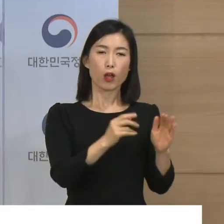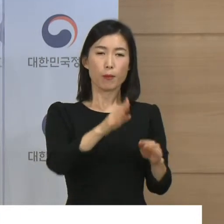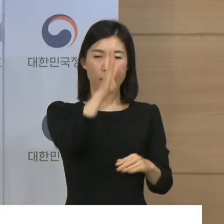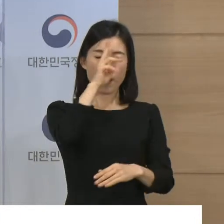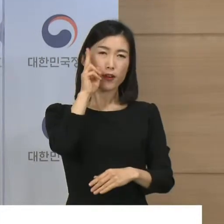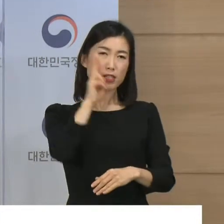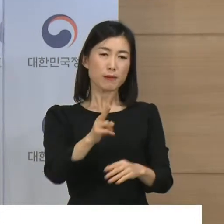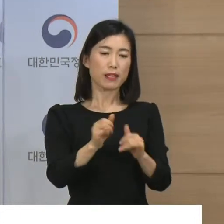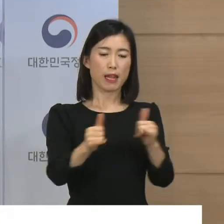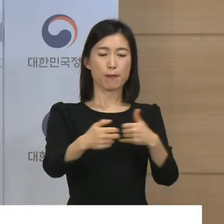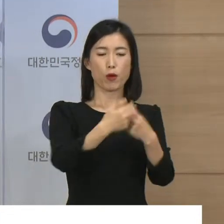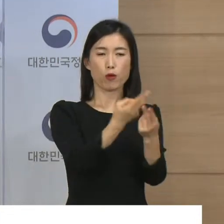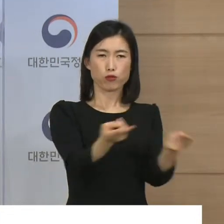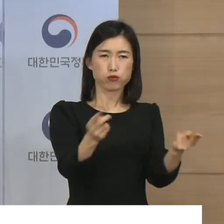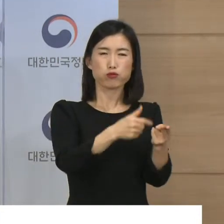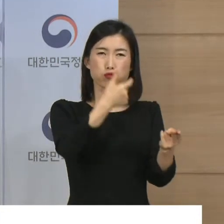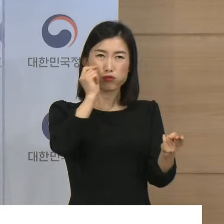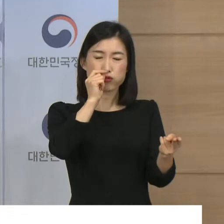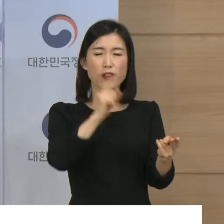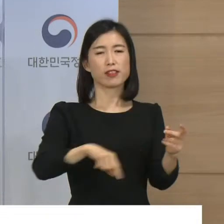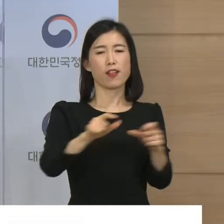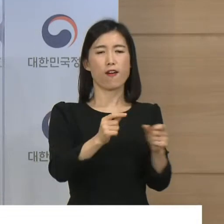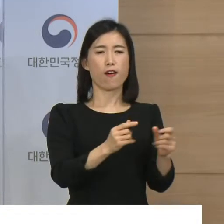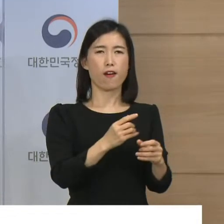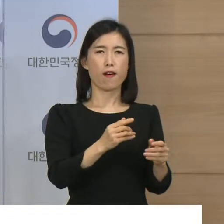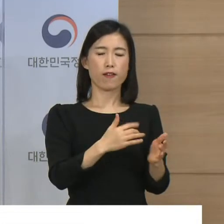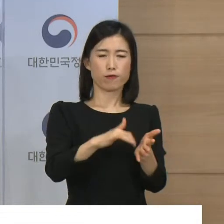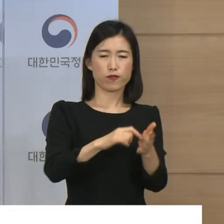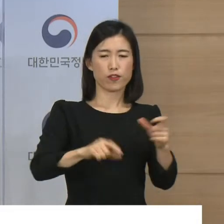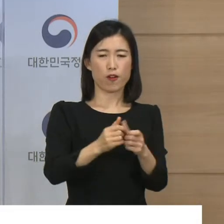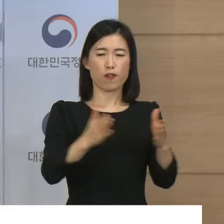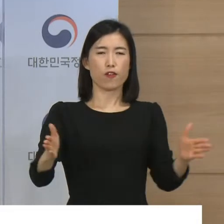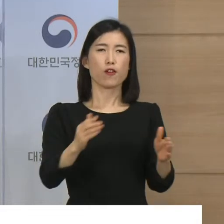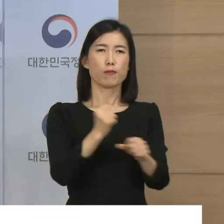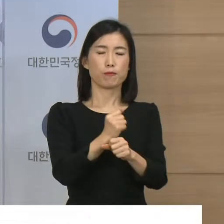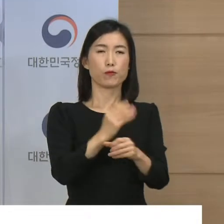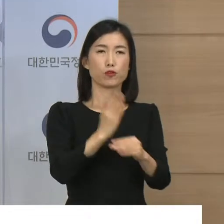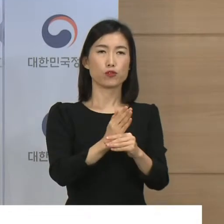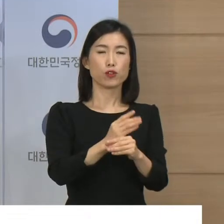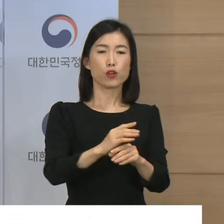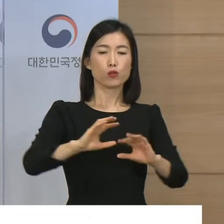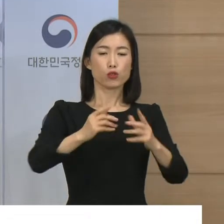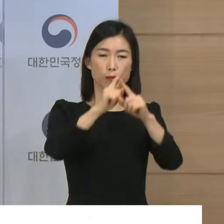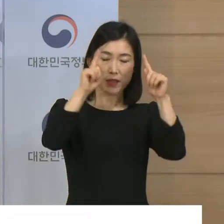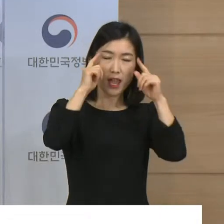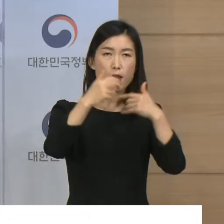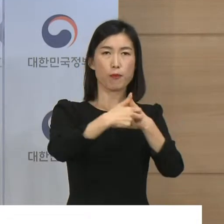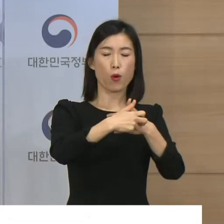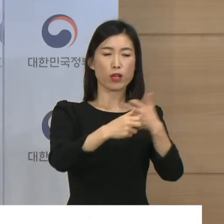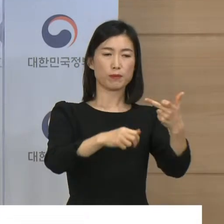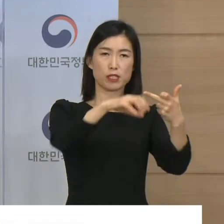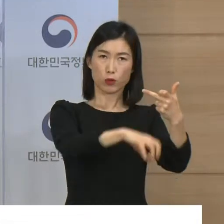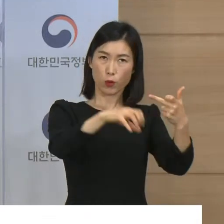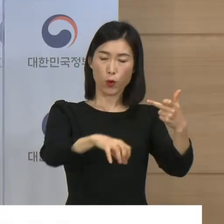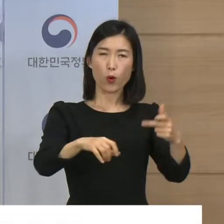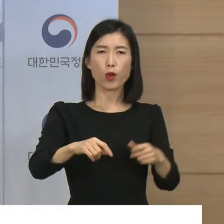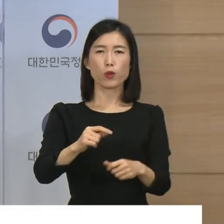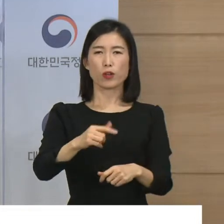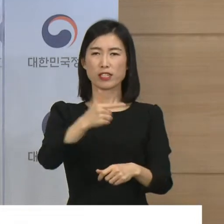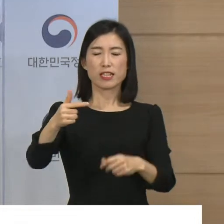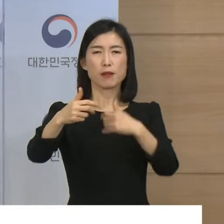확충 중입니다. 12월 18일 국립대병원 17개소와 민간상급종합병원